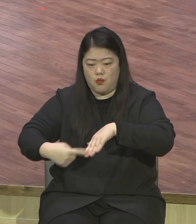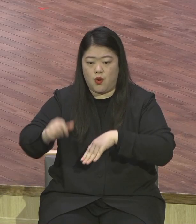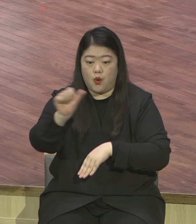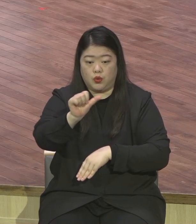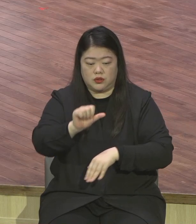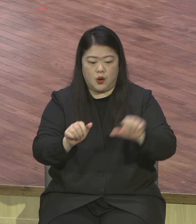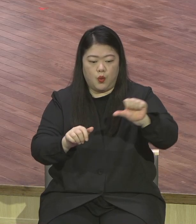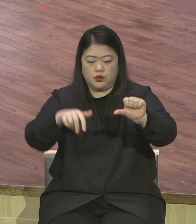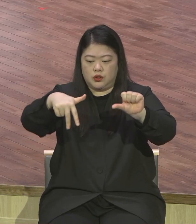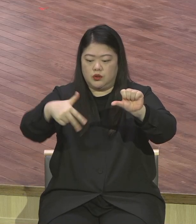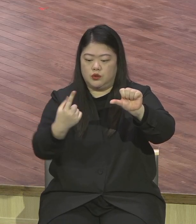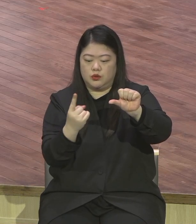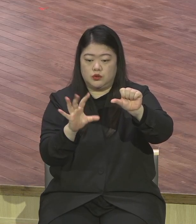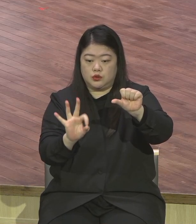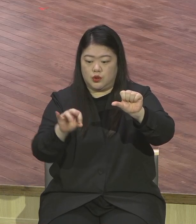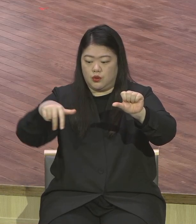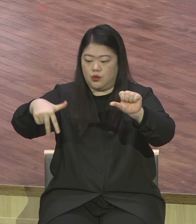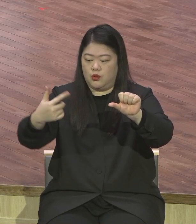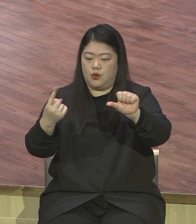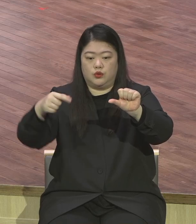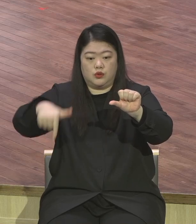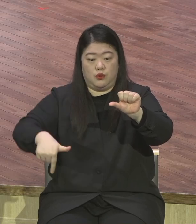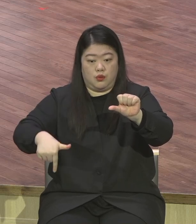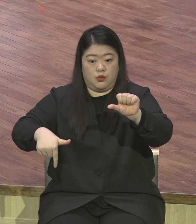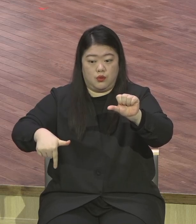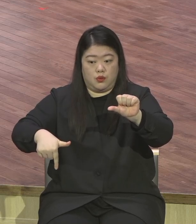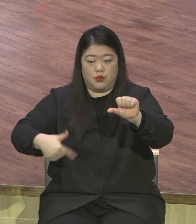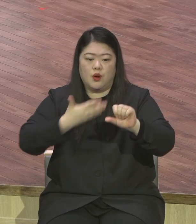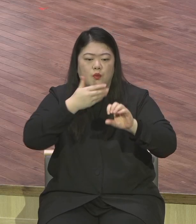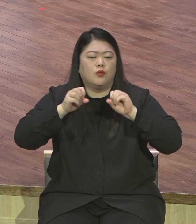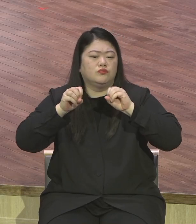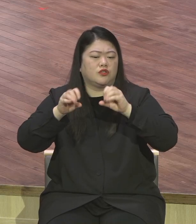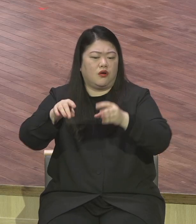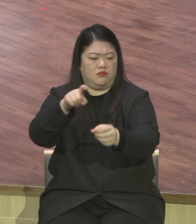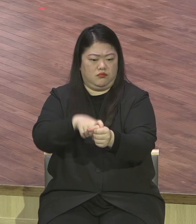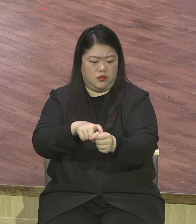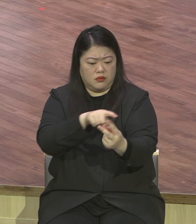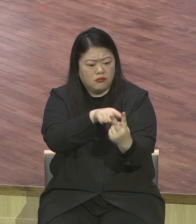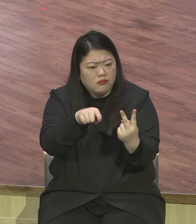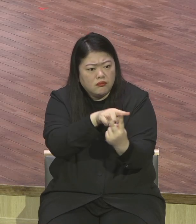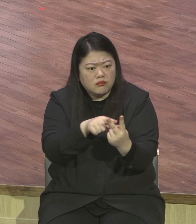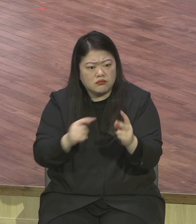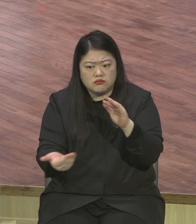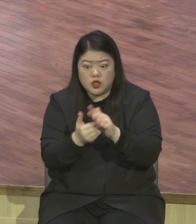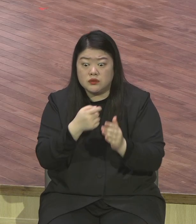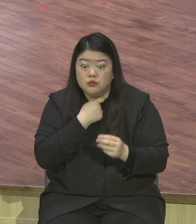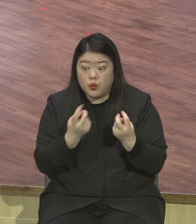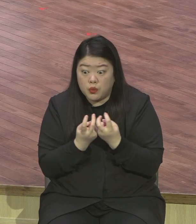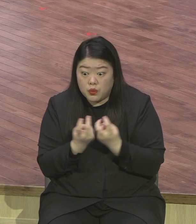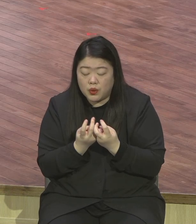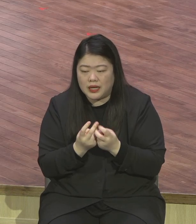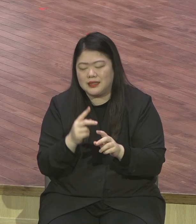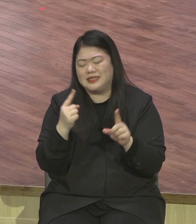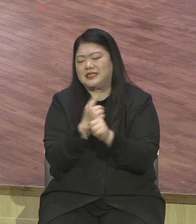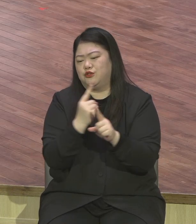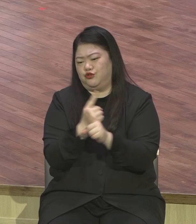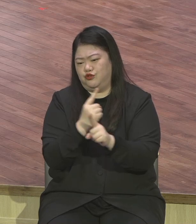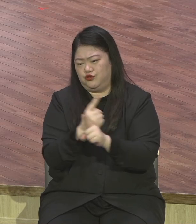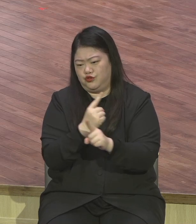바로 치우와 스밋이다. 치우와 스밋. 독특한 것은요. 두 단어가 따로 떨어진